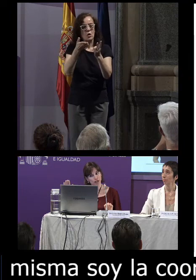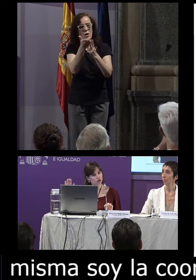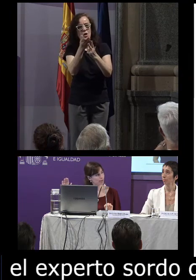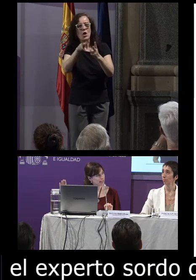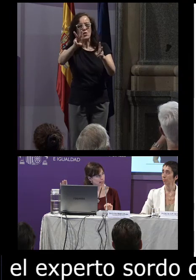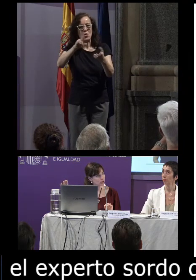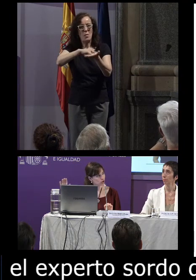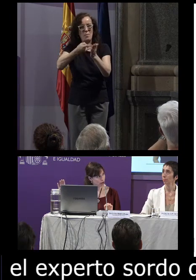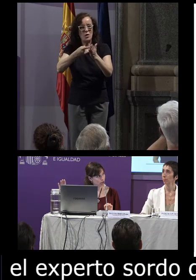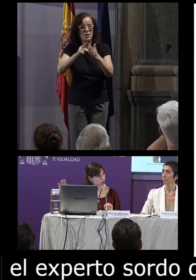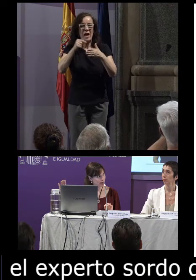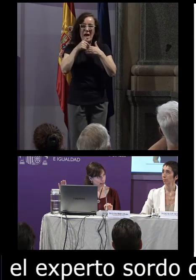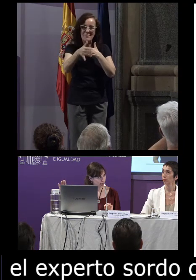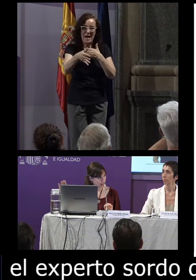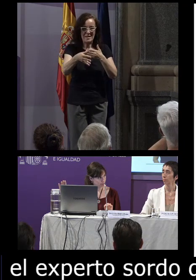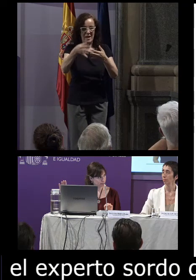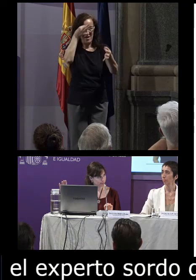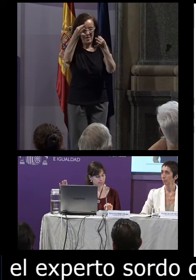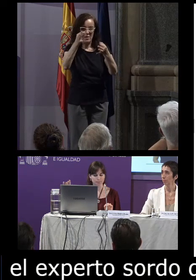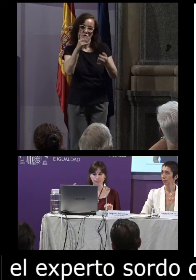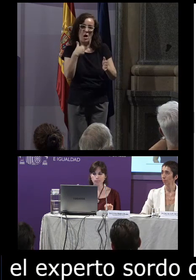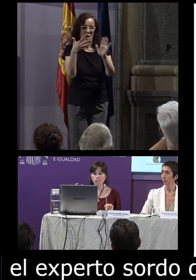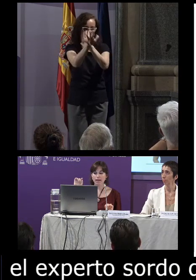nuevo proyecto de base de datos que ahora os hablaré de él